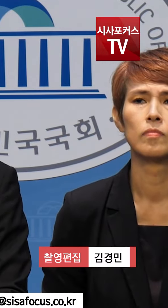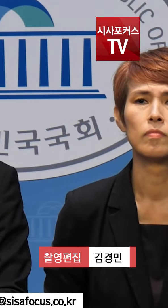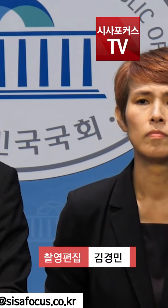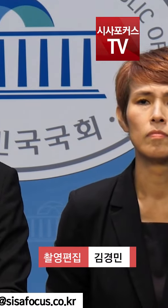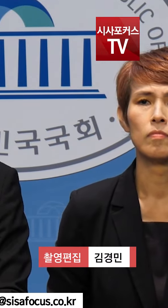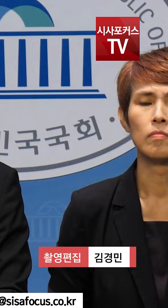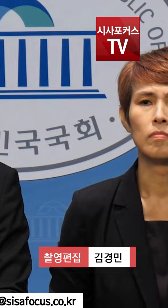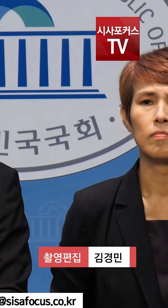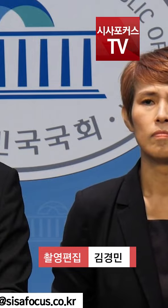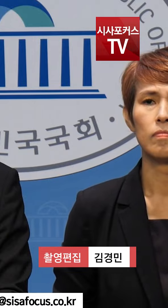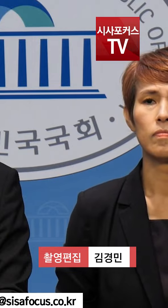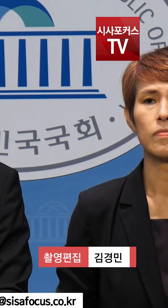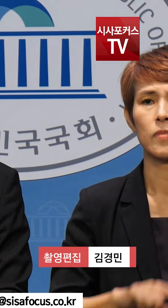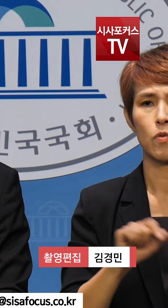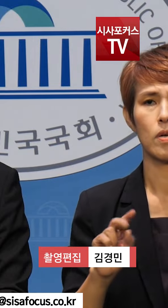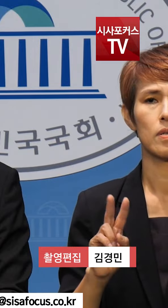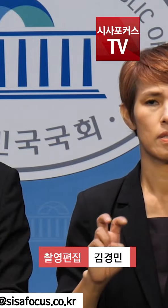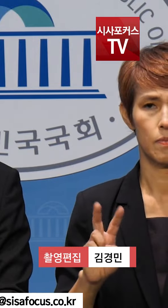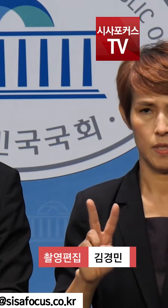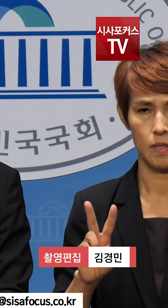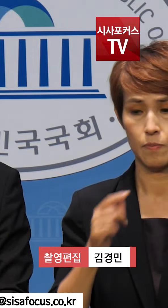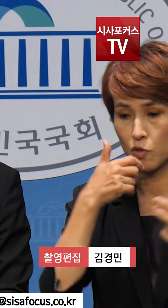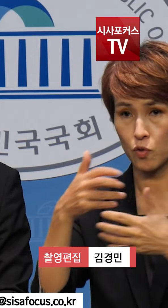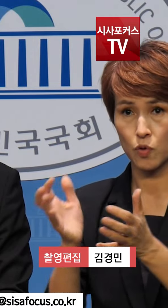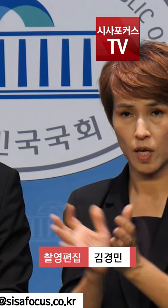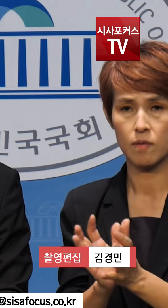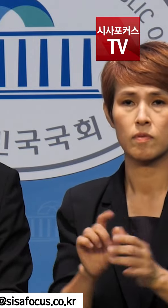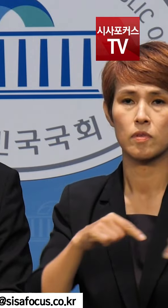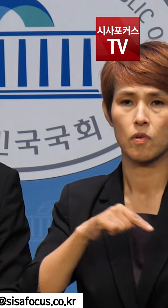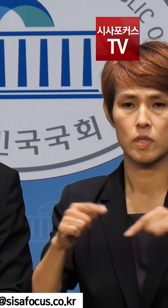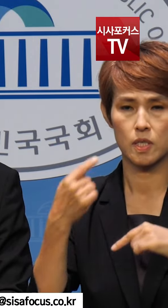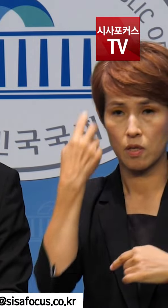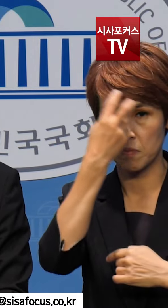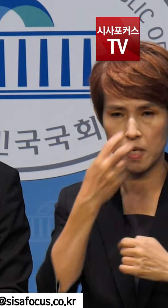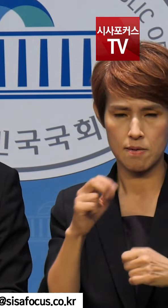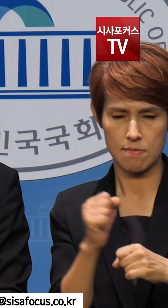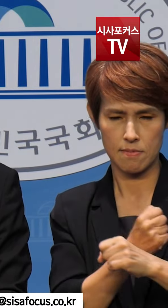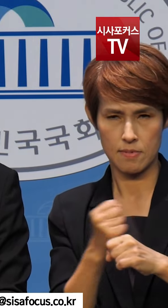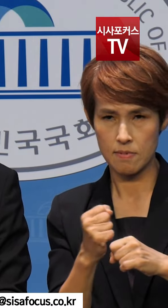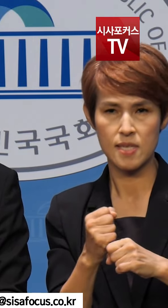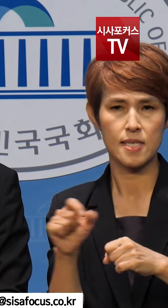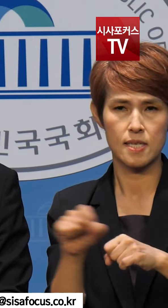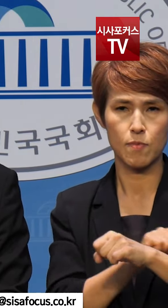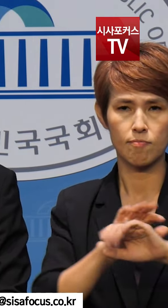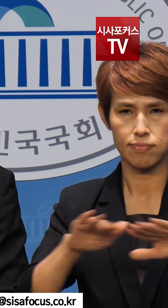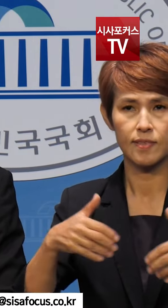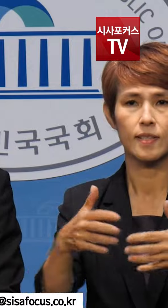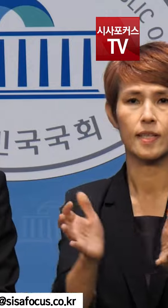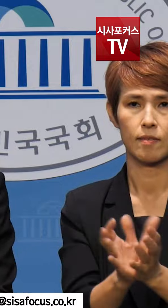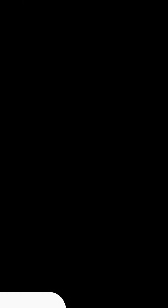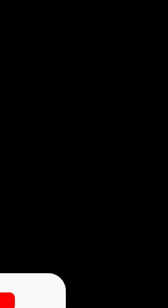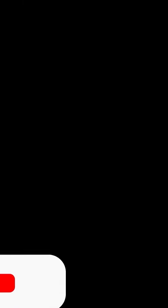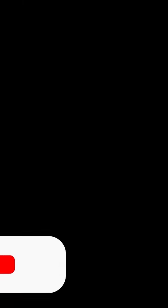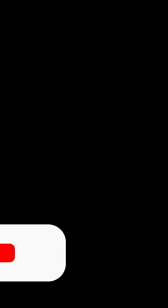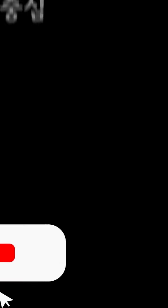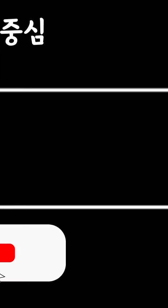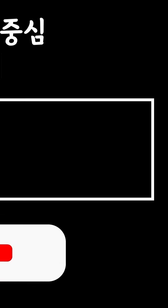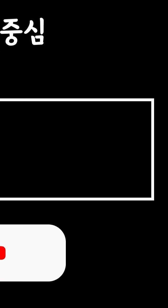2024년 7월 22일 더불어민주당 정치검찰 사건 조작특별대책단 일동